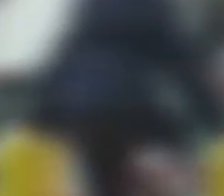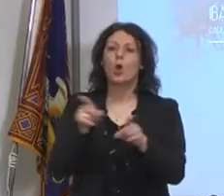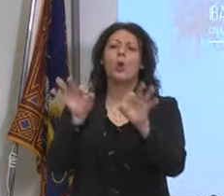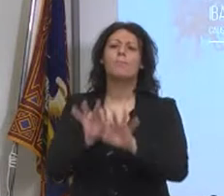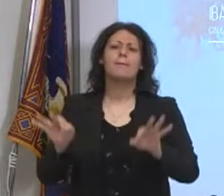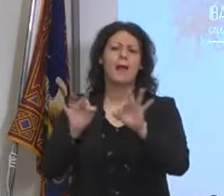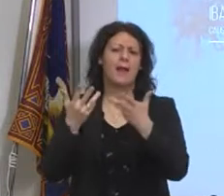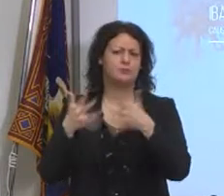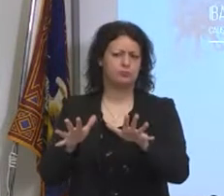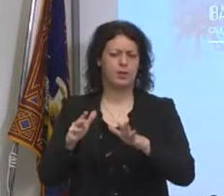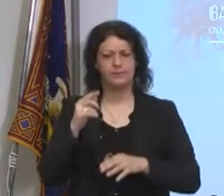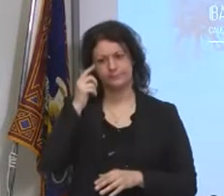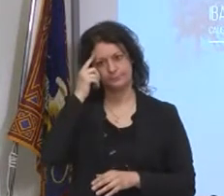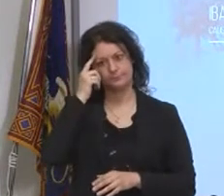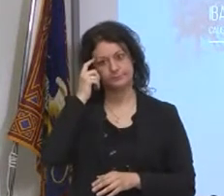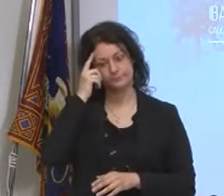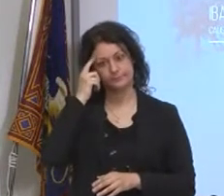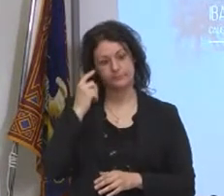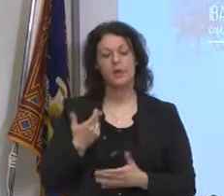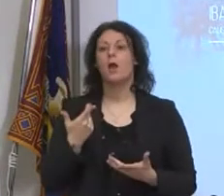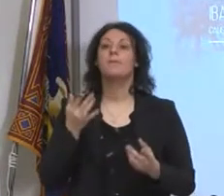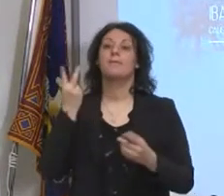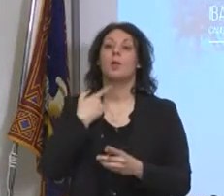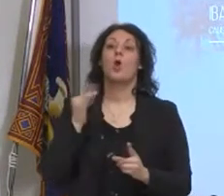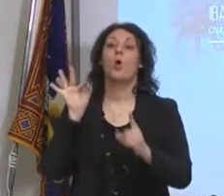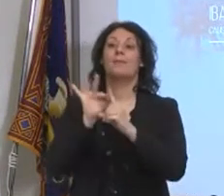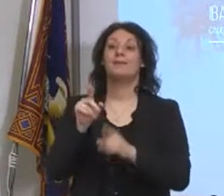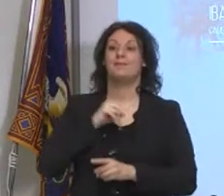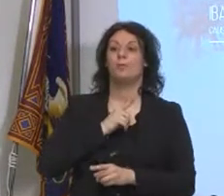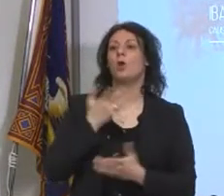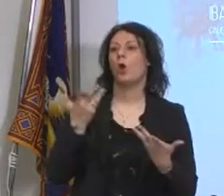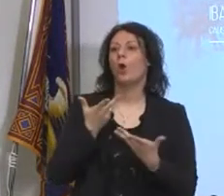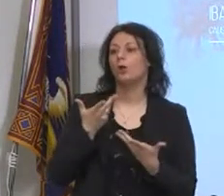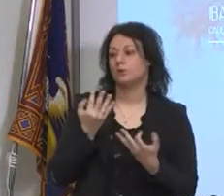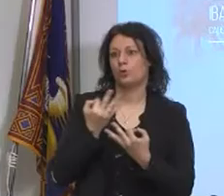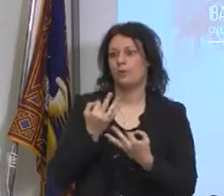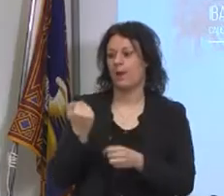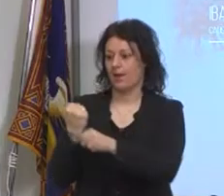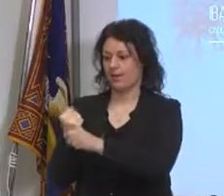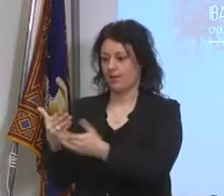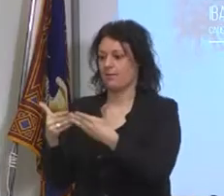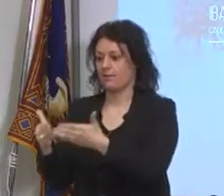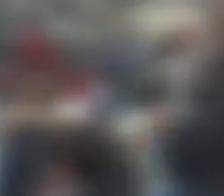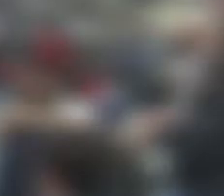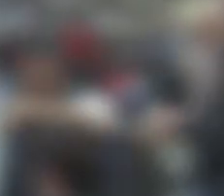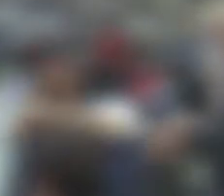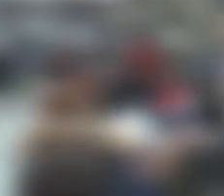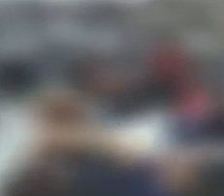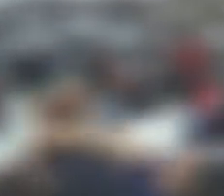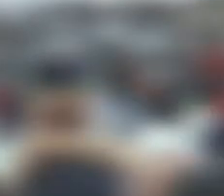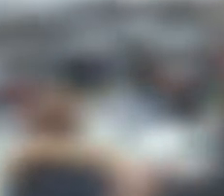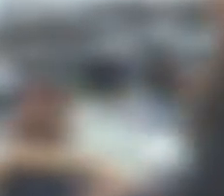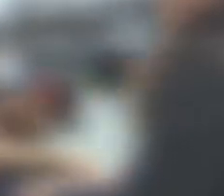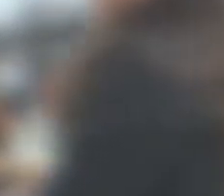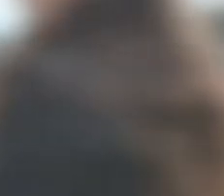sistema. L'obiettivo è sicuramente di cercare di allinearli rispetto alle aperture, poi sarà un giorno in più, un giorno in meno, insomma, adesso valuteremo. La tabella di